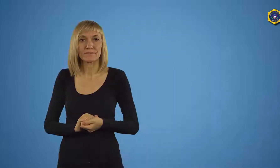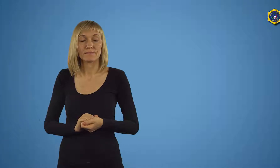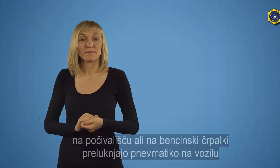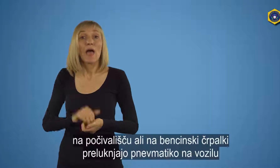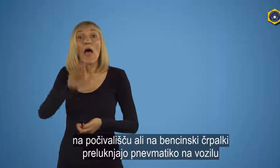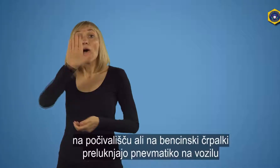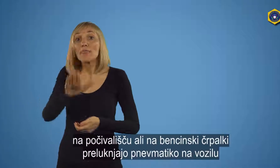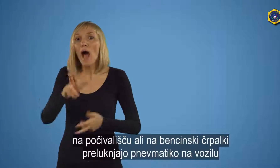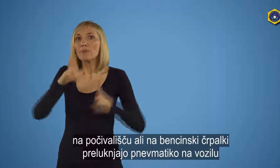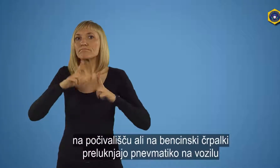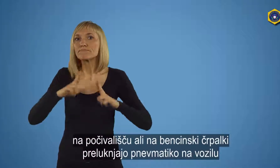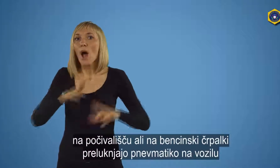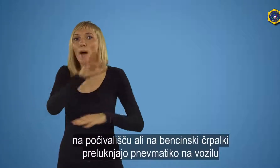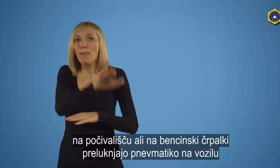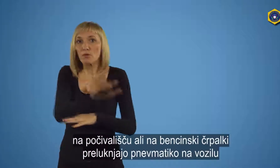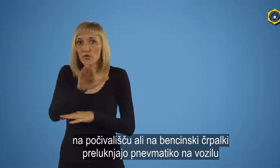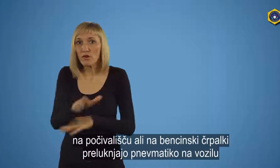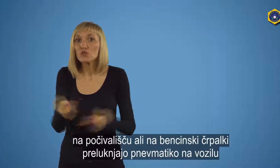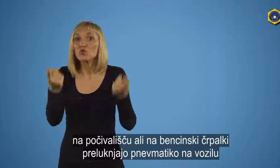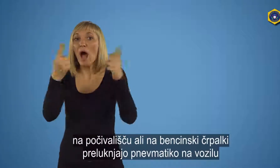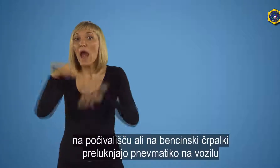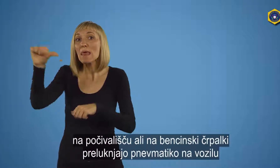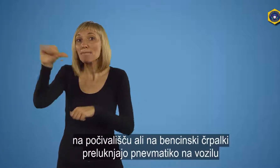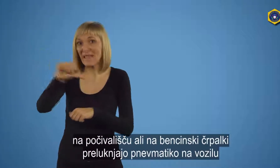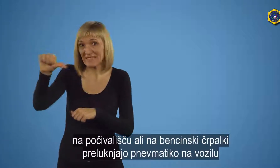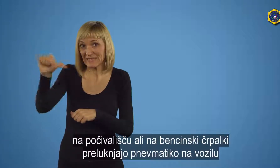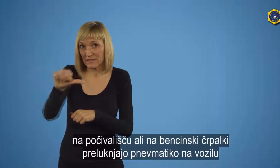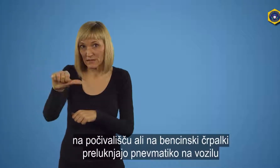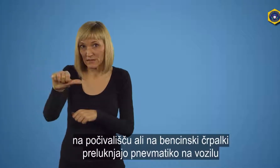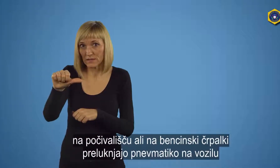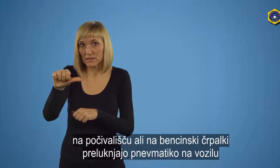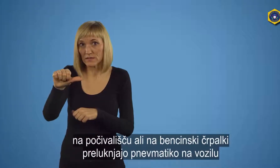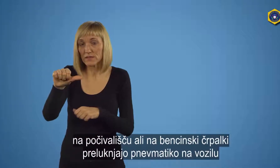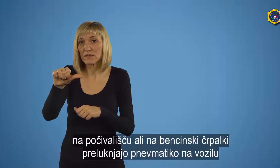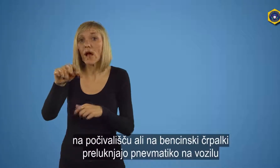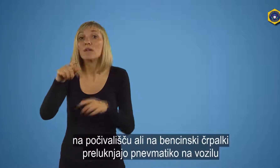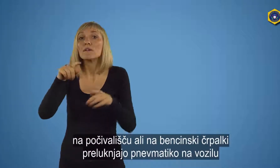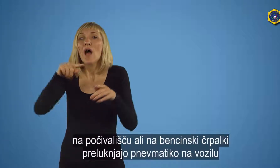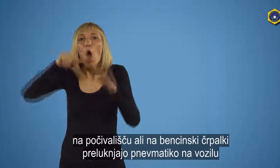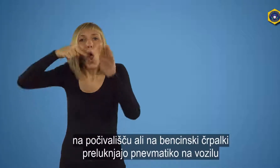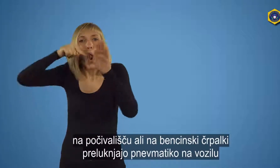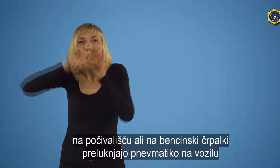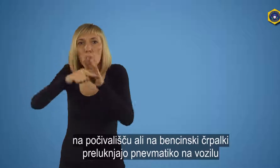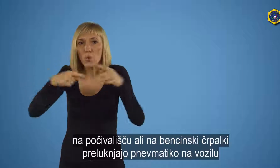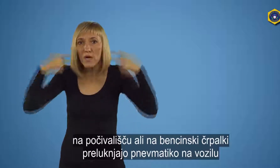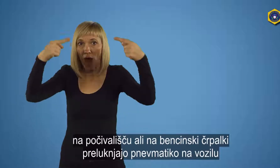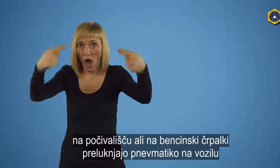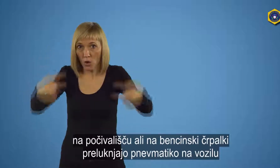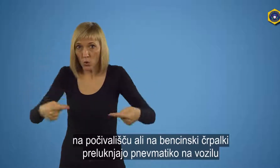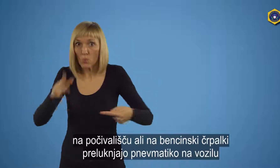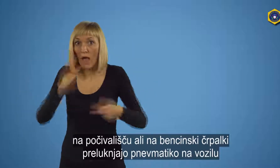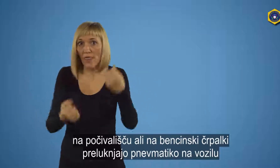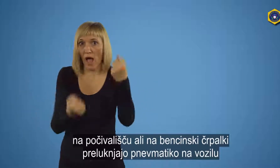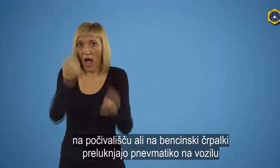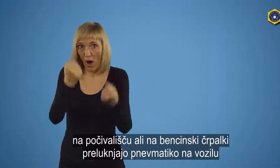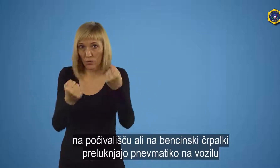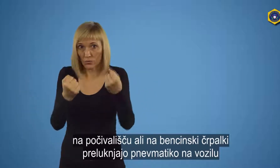Na počivališču ali na benzinski črpalki preluknjajo pneumatiko na vozilu oškodovanca in se kasneje,